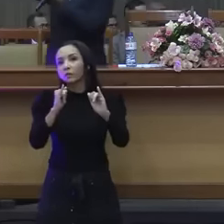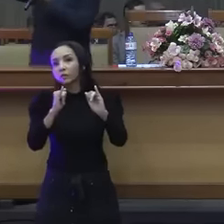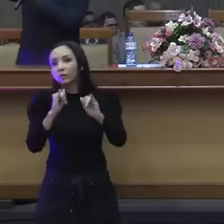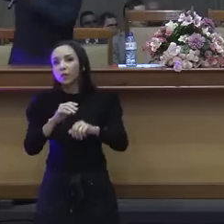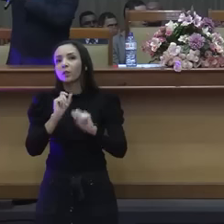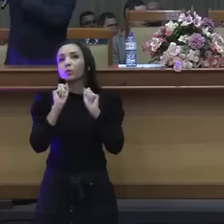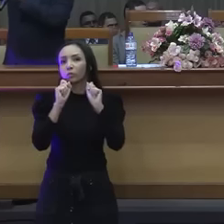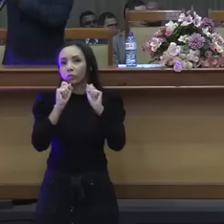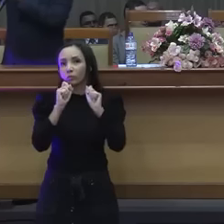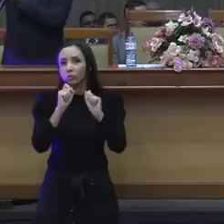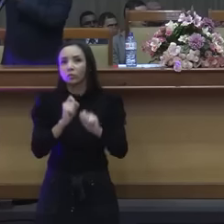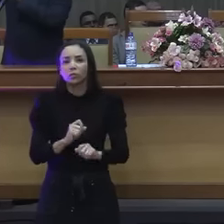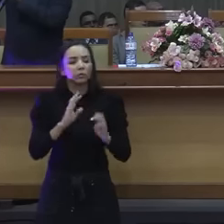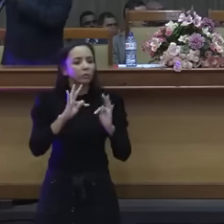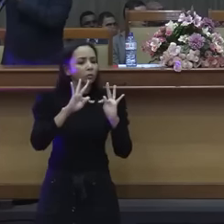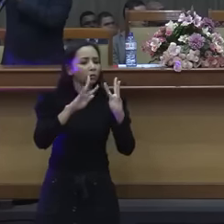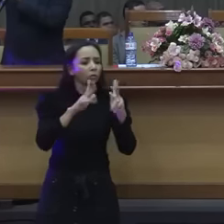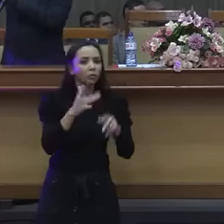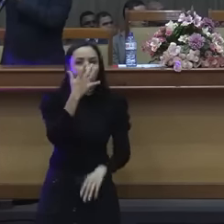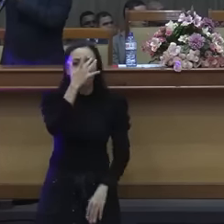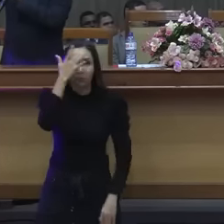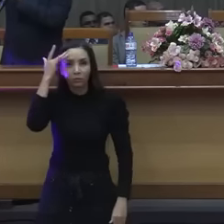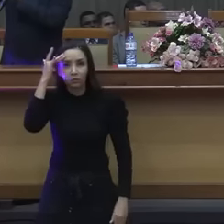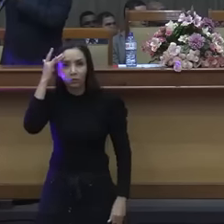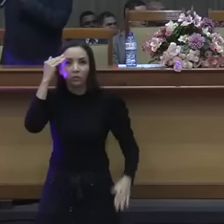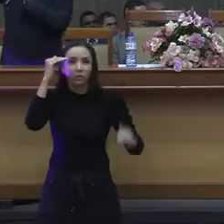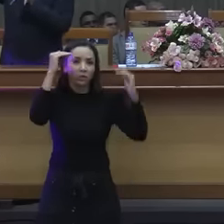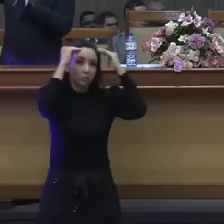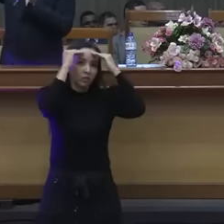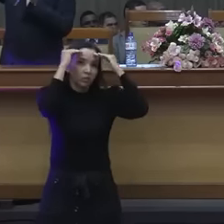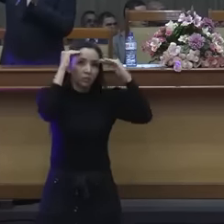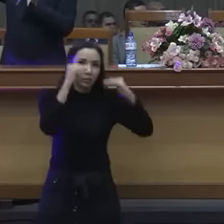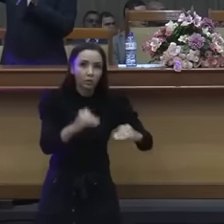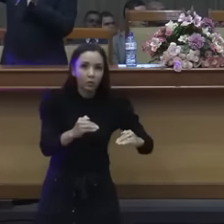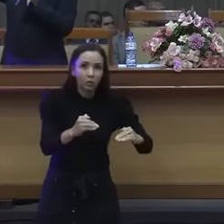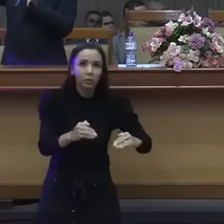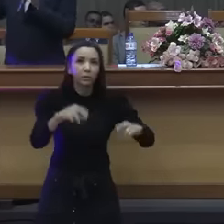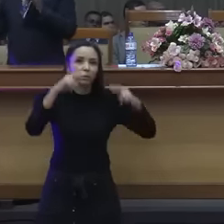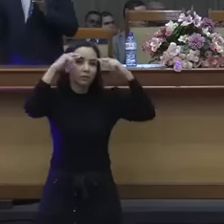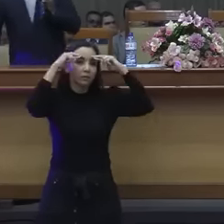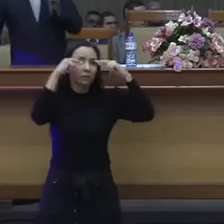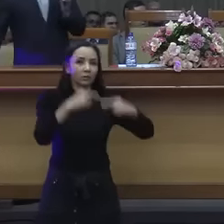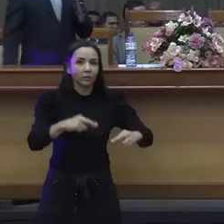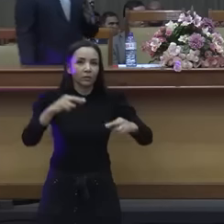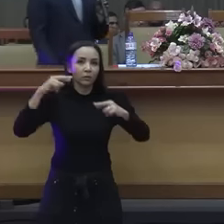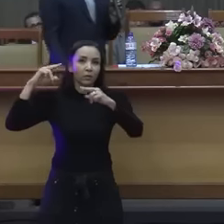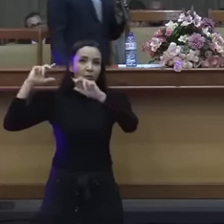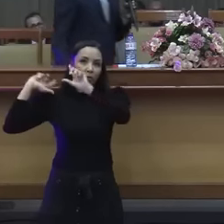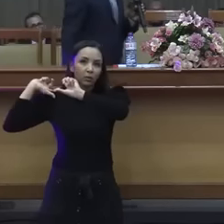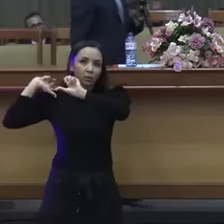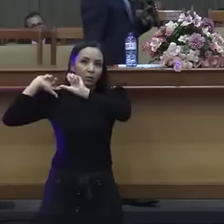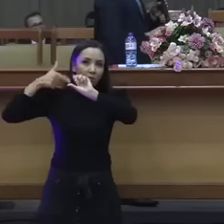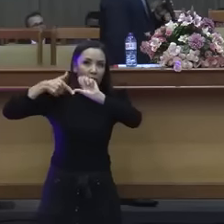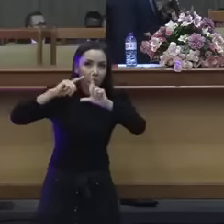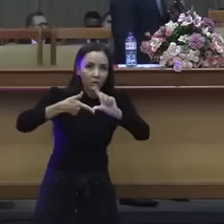andar desordenadamente e não segundo a tradição que de nós recebeu. Está vendo como é as coisas?